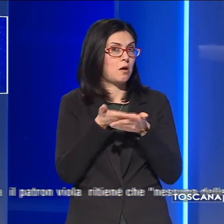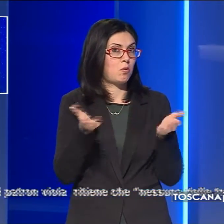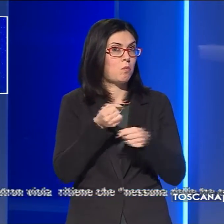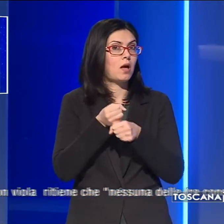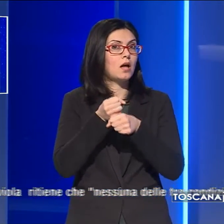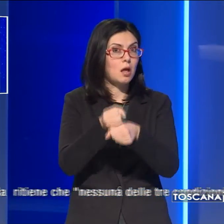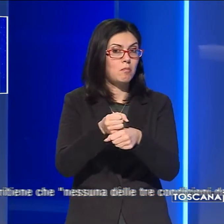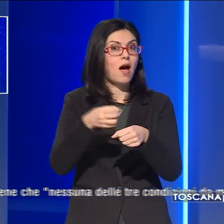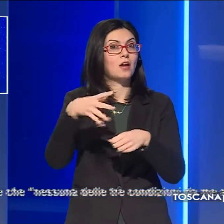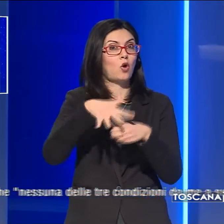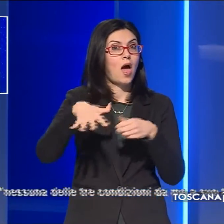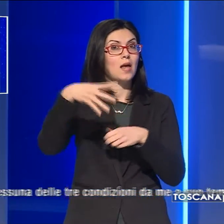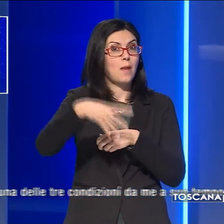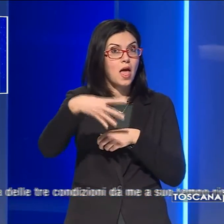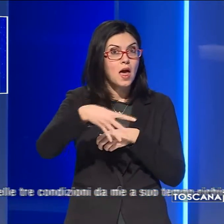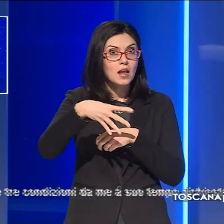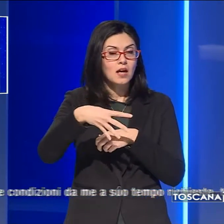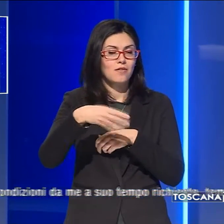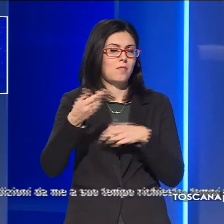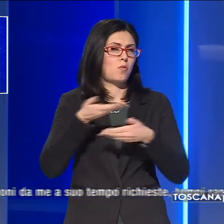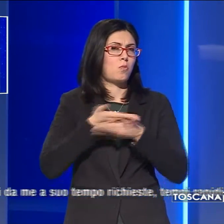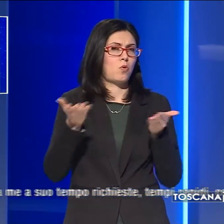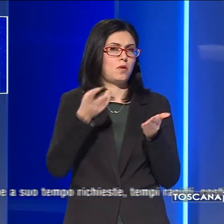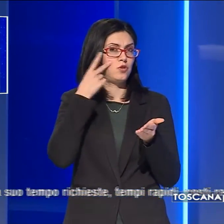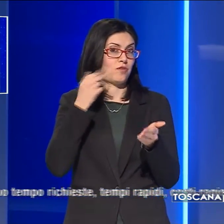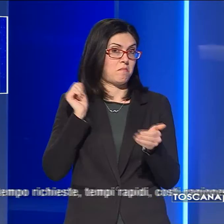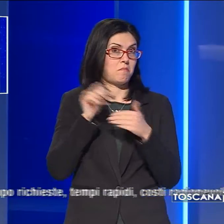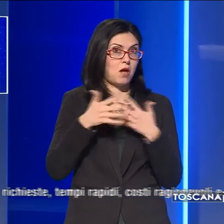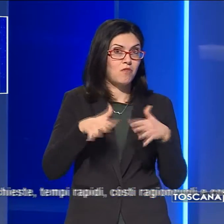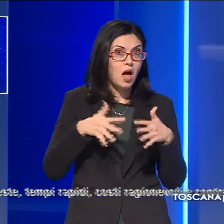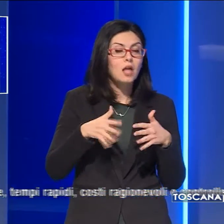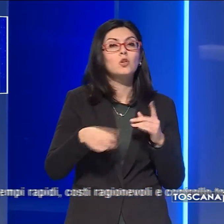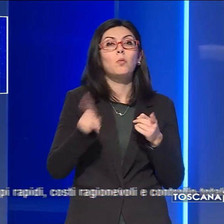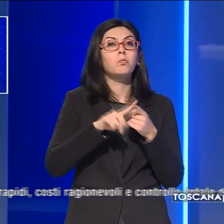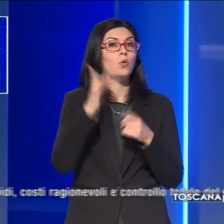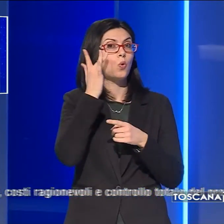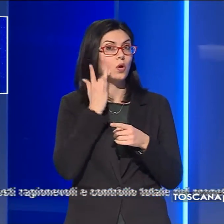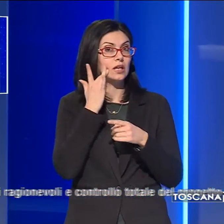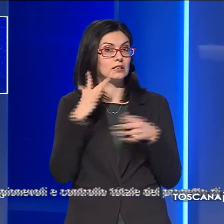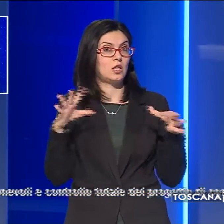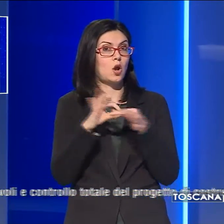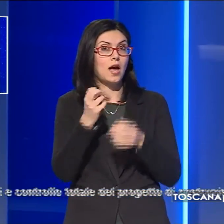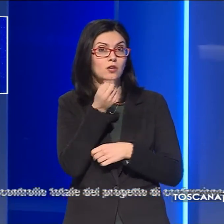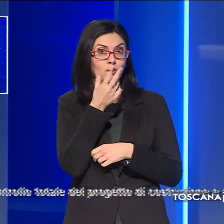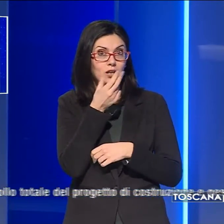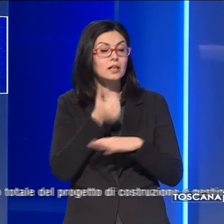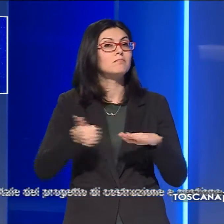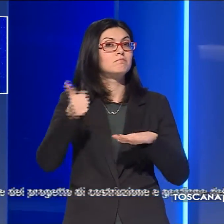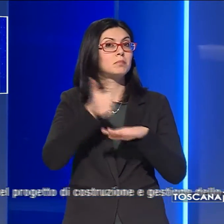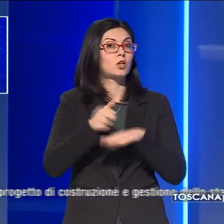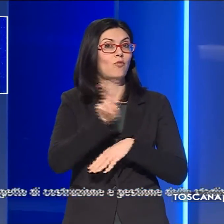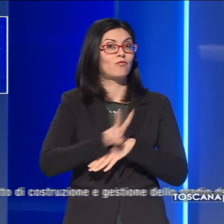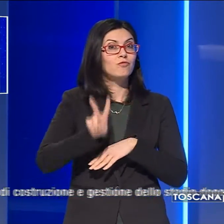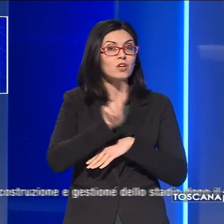'appalto per la Mercafir, resi pubblici a febbraio, nonché dei rischi inerenti alla Fiorentina, il patron Viola